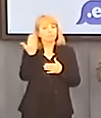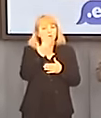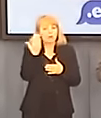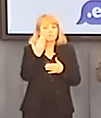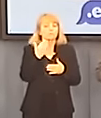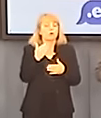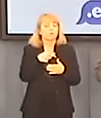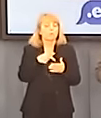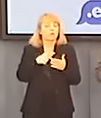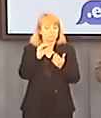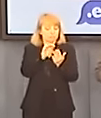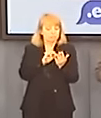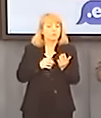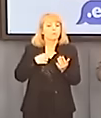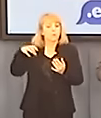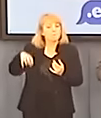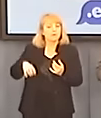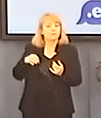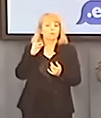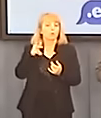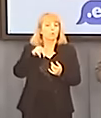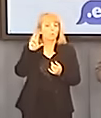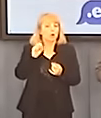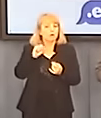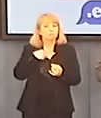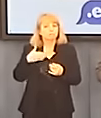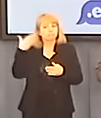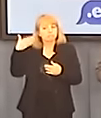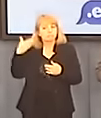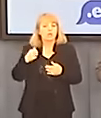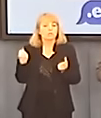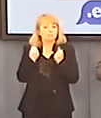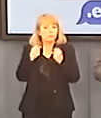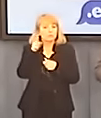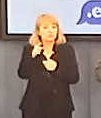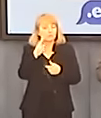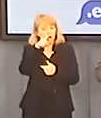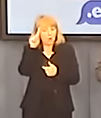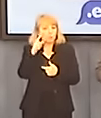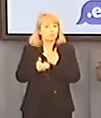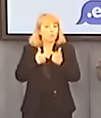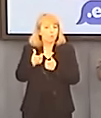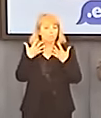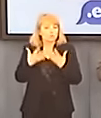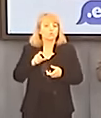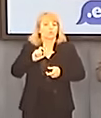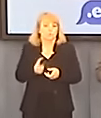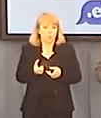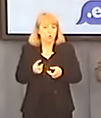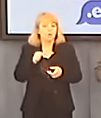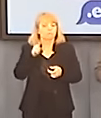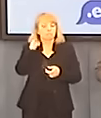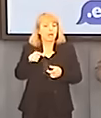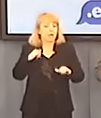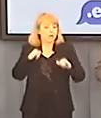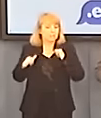informuje o kolejnych działaniach dla prosumentów trójtorowych. Pierwszy skierowany jest do samorządów.